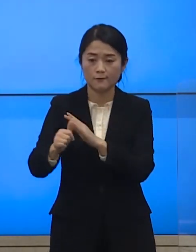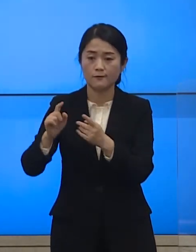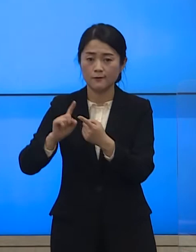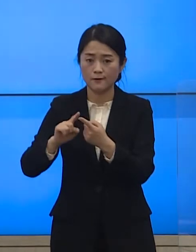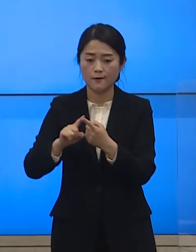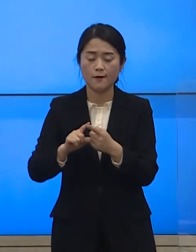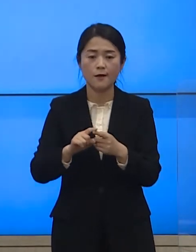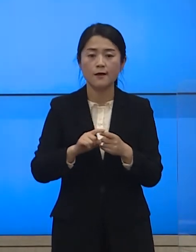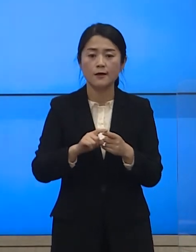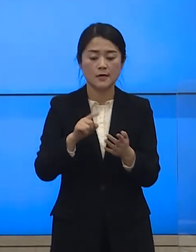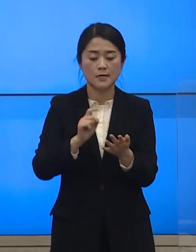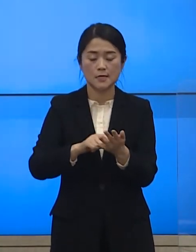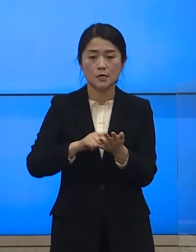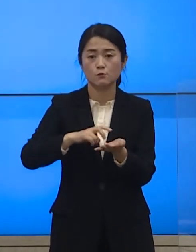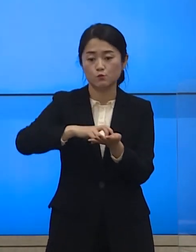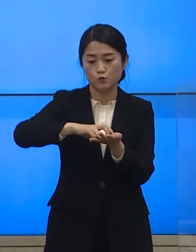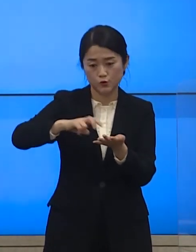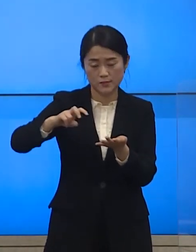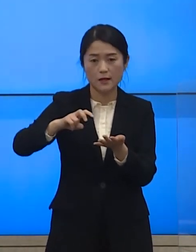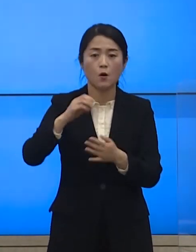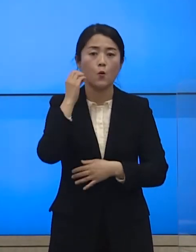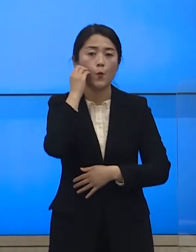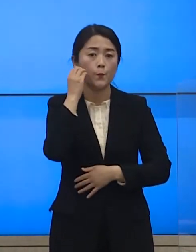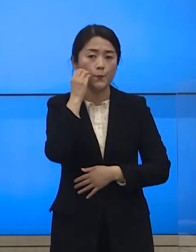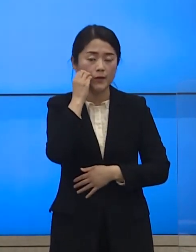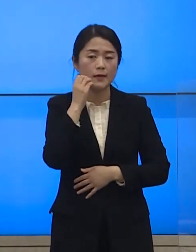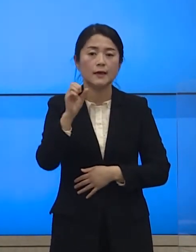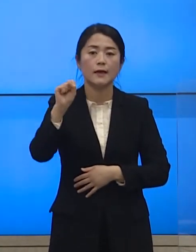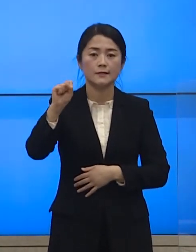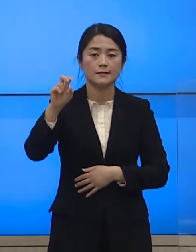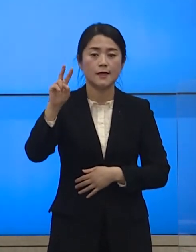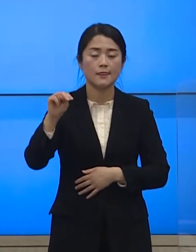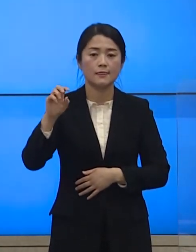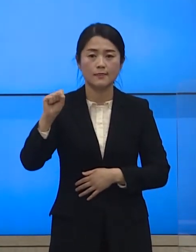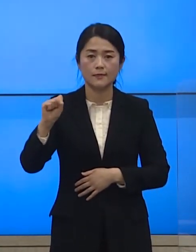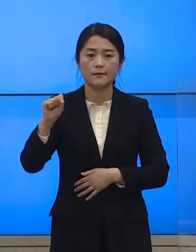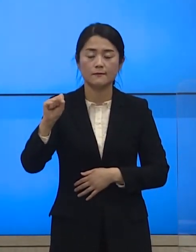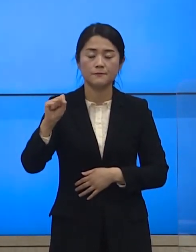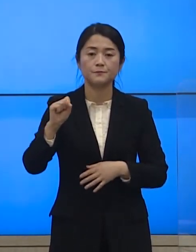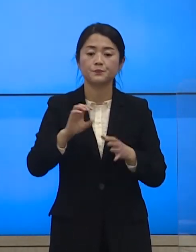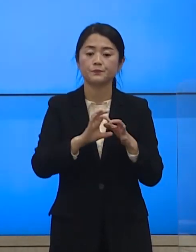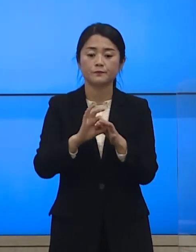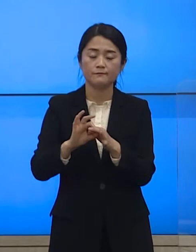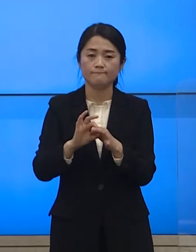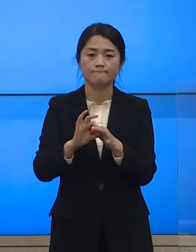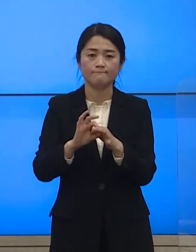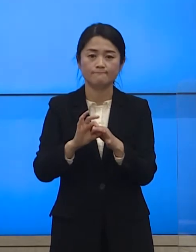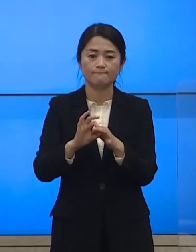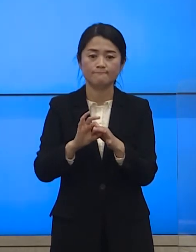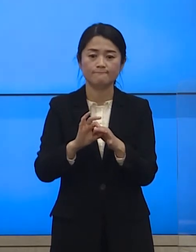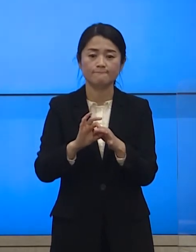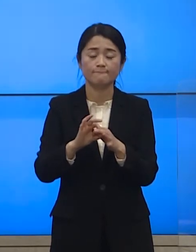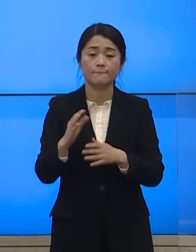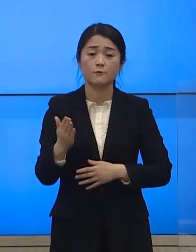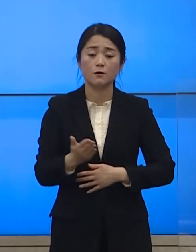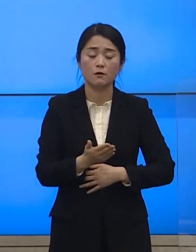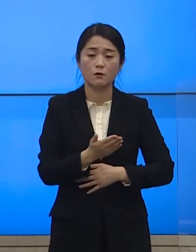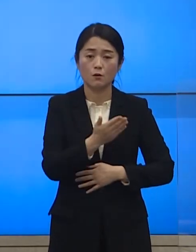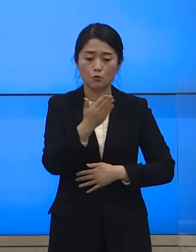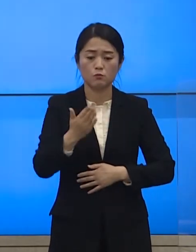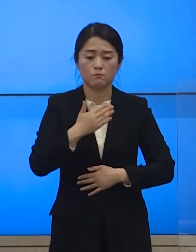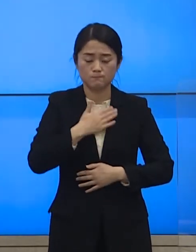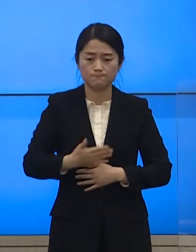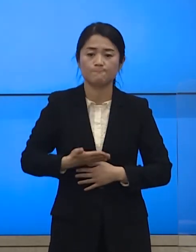긴급재난문자, 홈페이지, SNS 등을 통해 지체 없이 국민들께